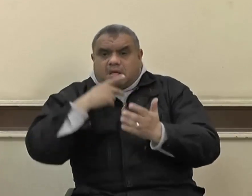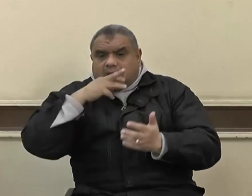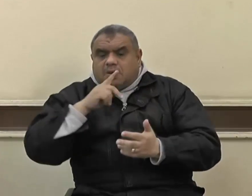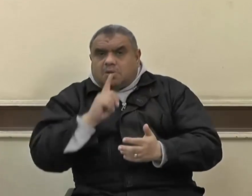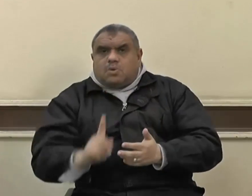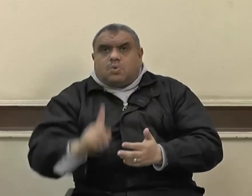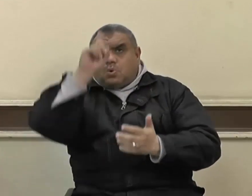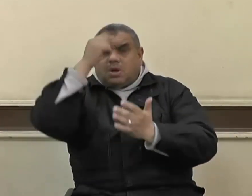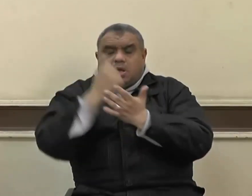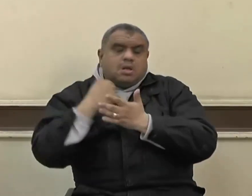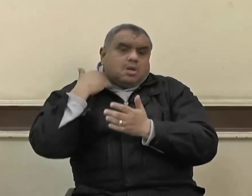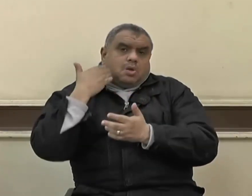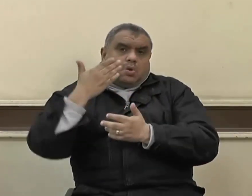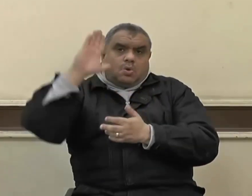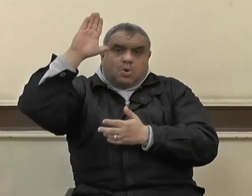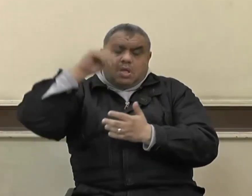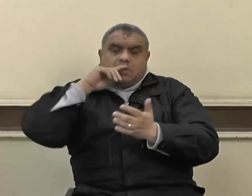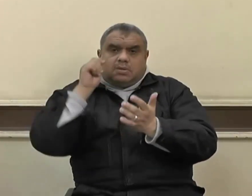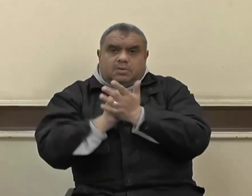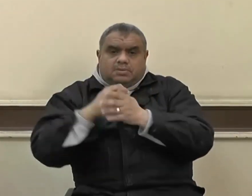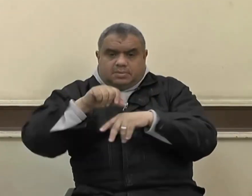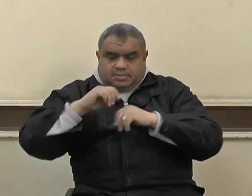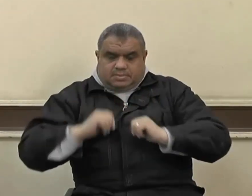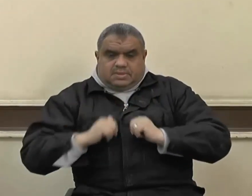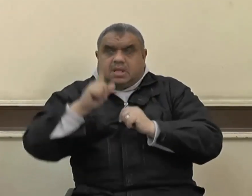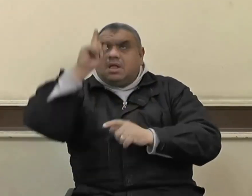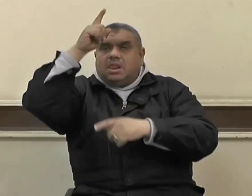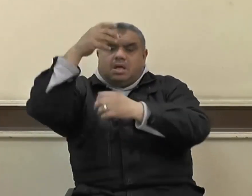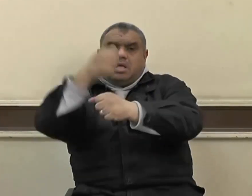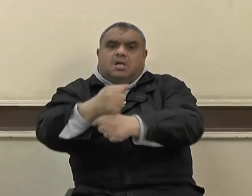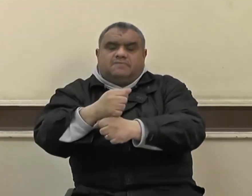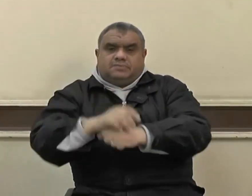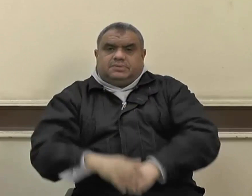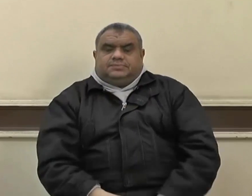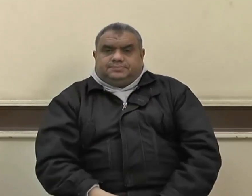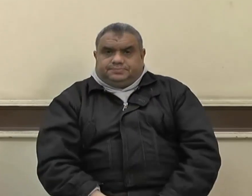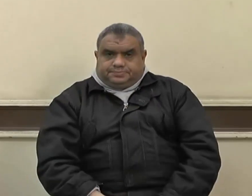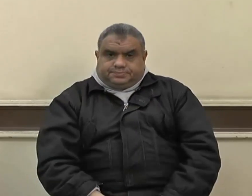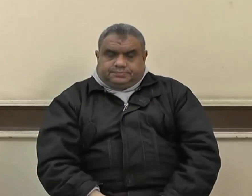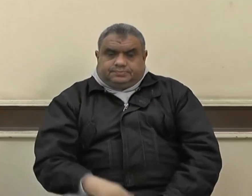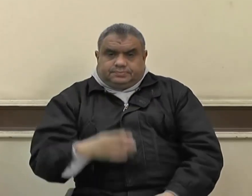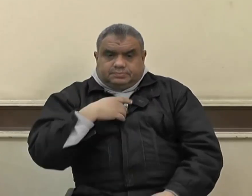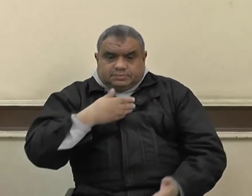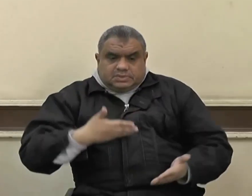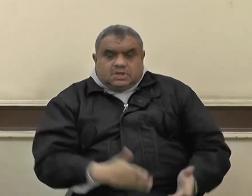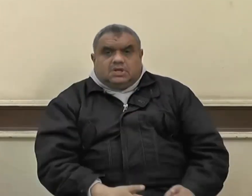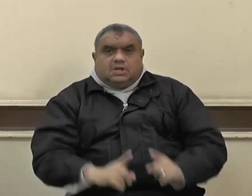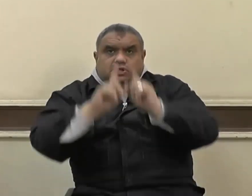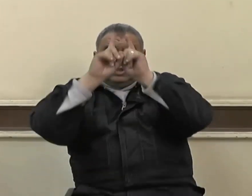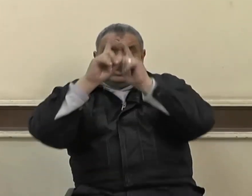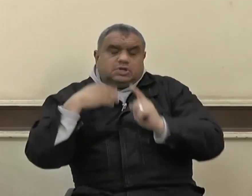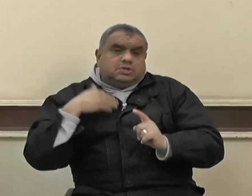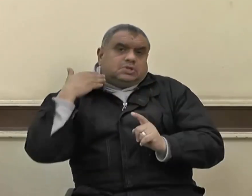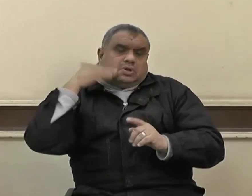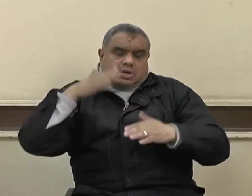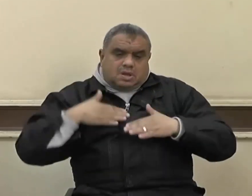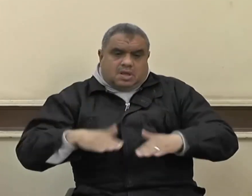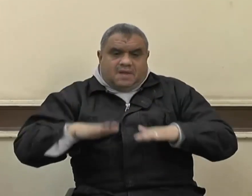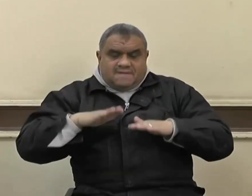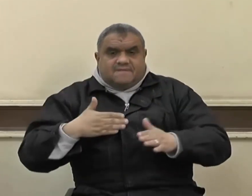بالإعزاز والإكبار مهما تعاقبت الأجيال وفي الآخرة يبعث الشهيد